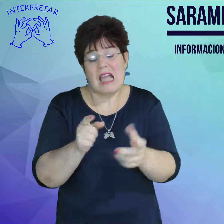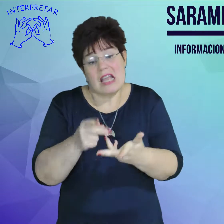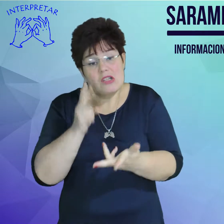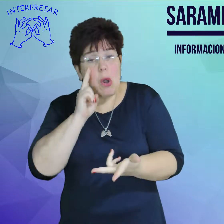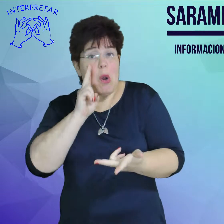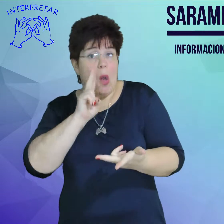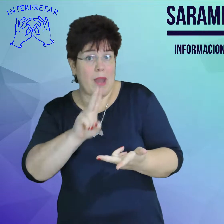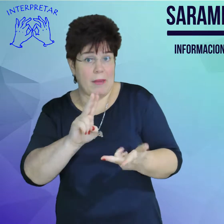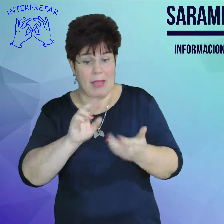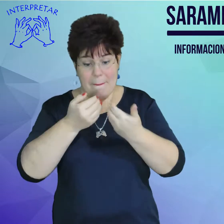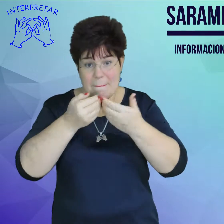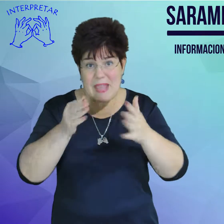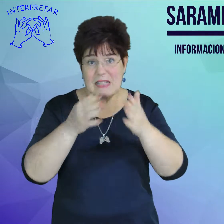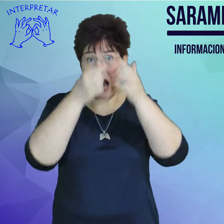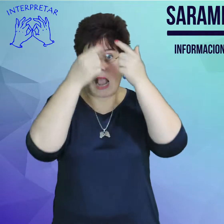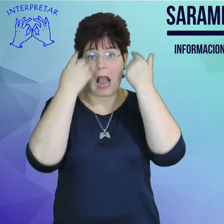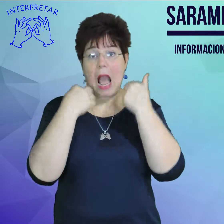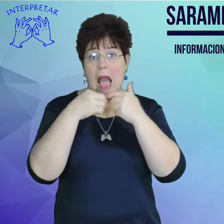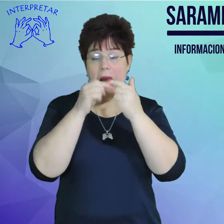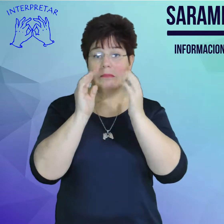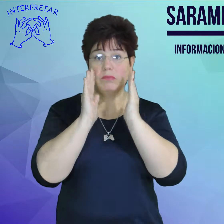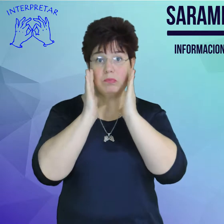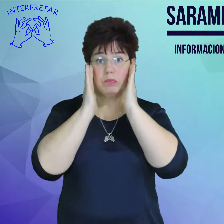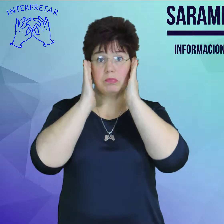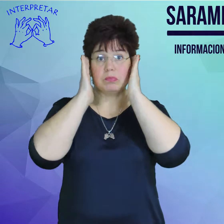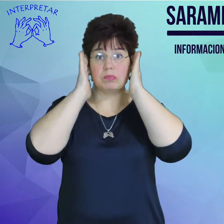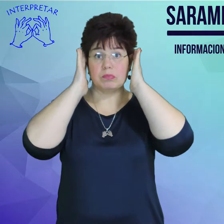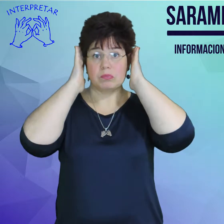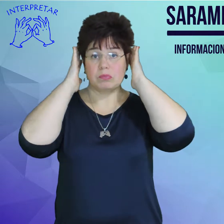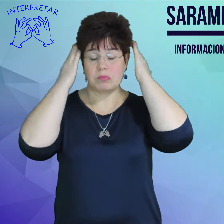orejas, se van extendiendo hacia el tronco y finalmente hacia las extremidades.